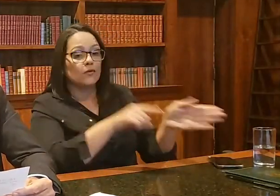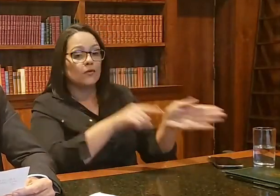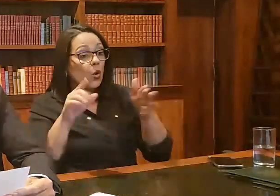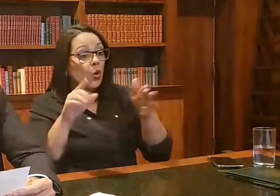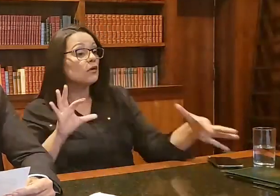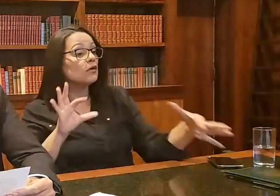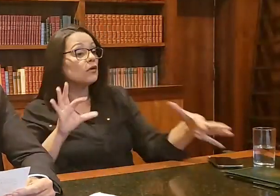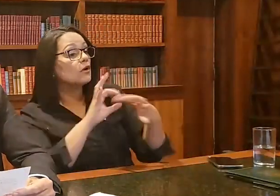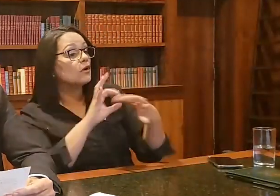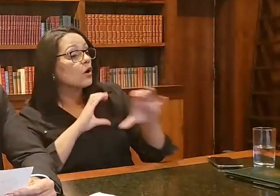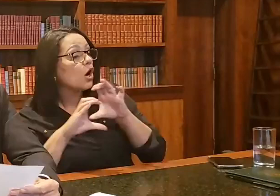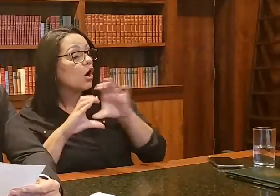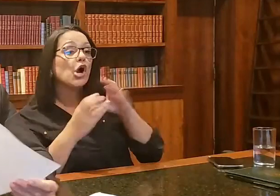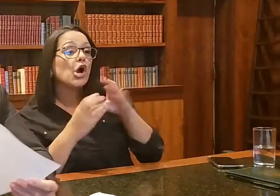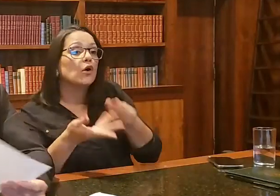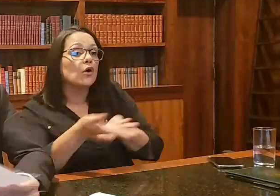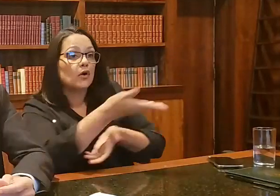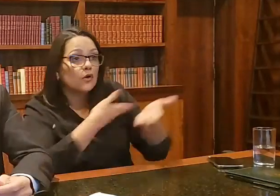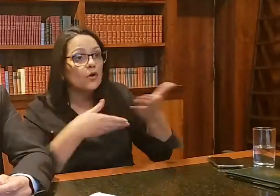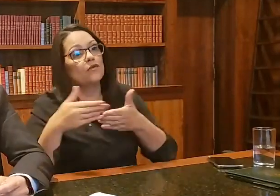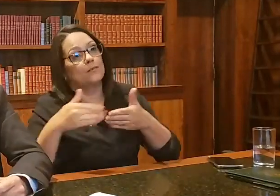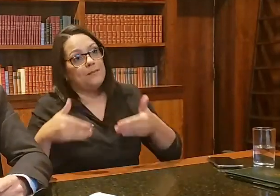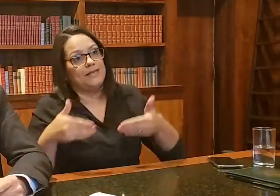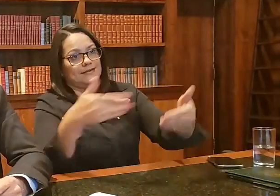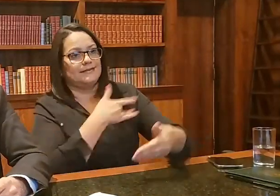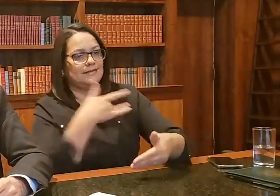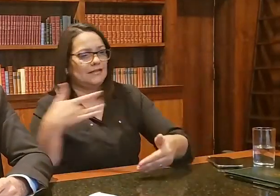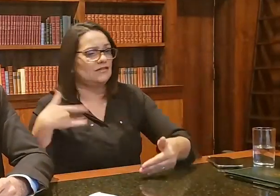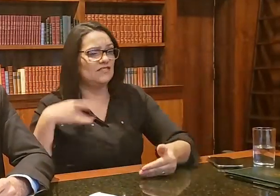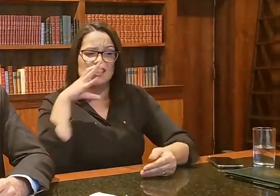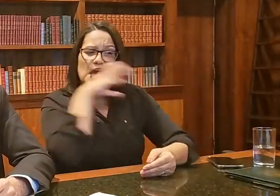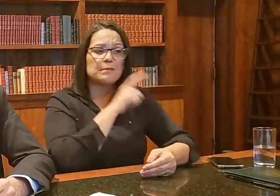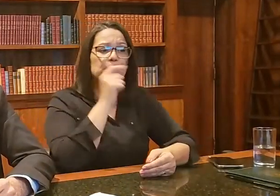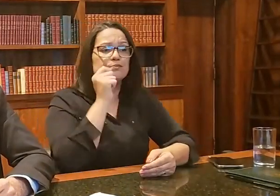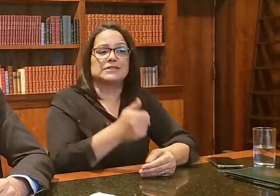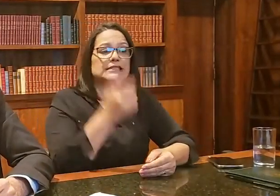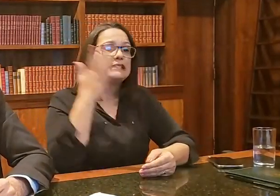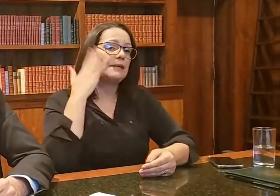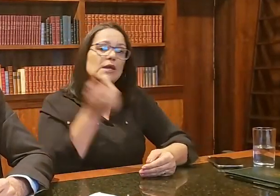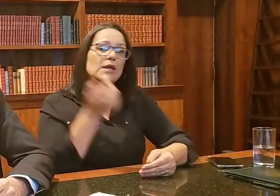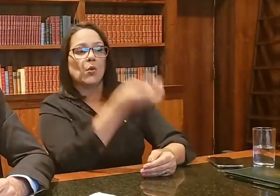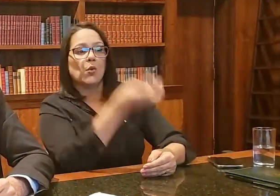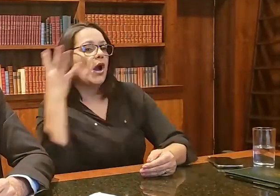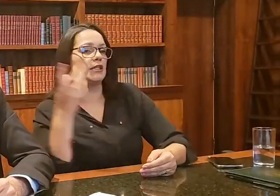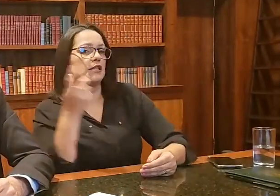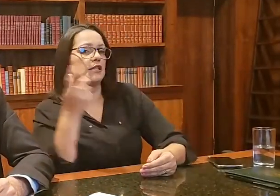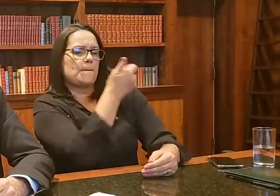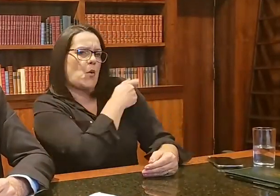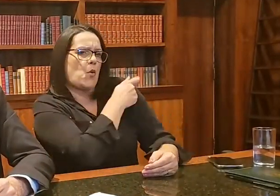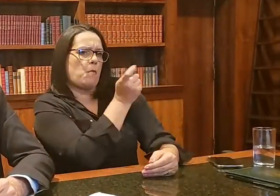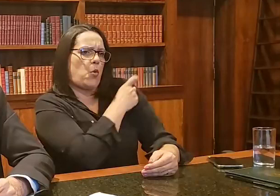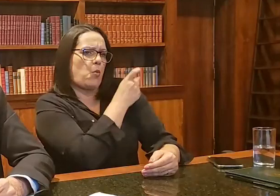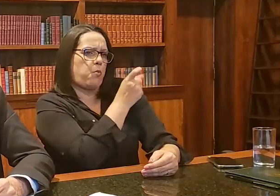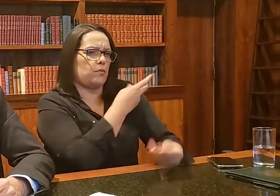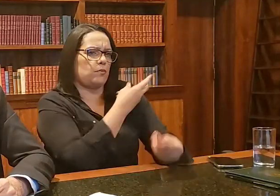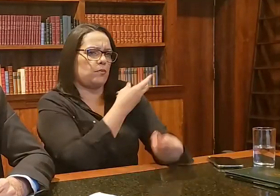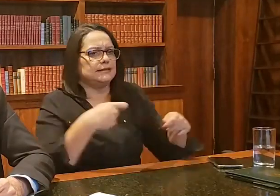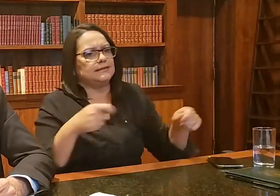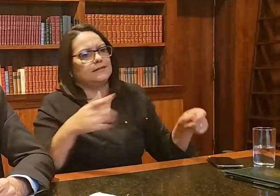seja corrigida, com mais velocidade a quantidade de pessoas que são vacinadas.